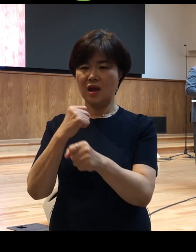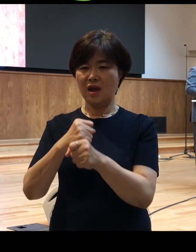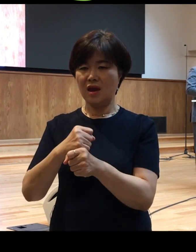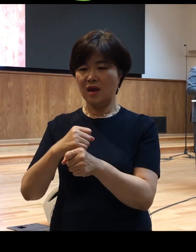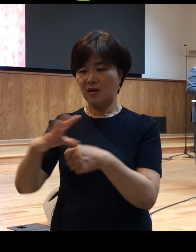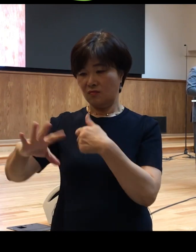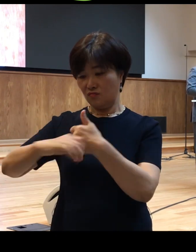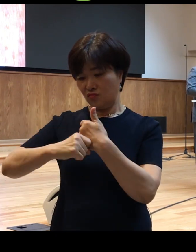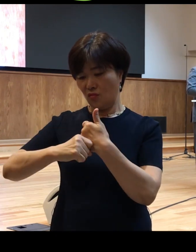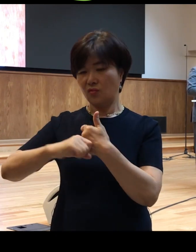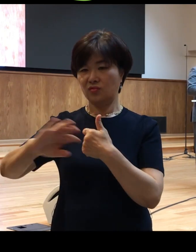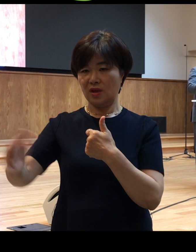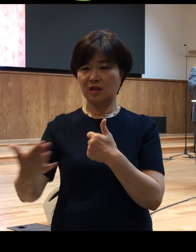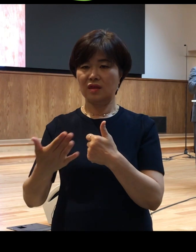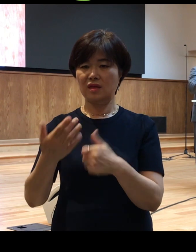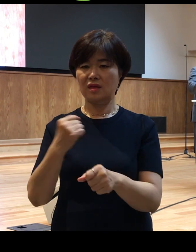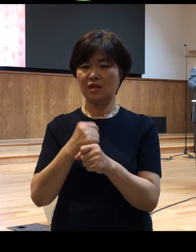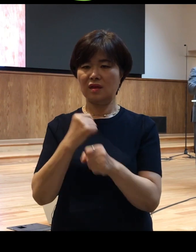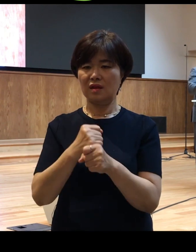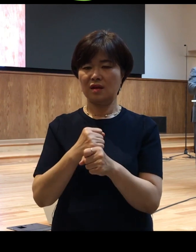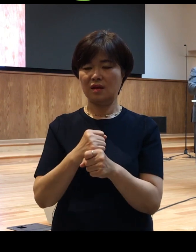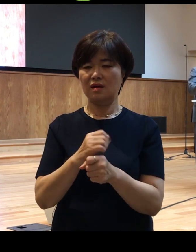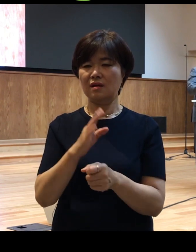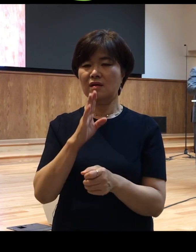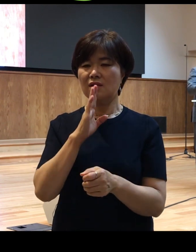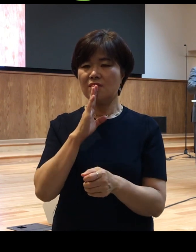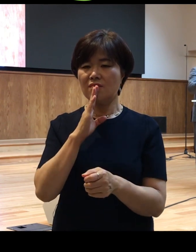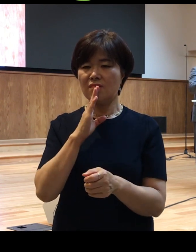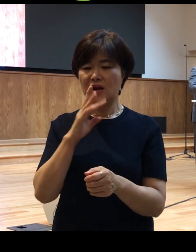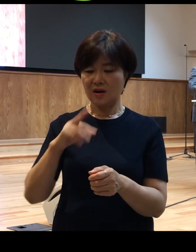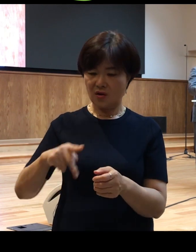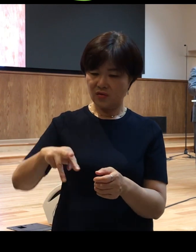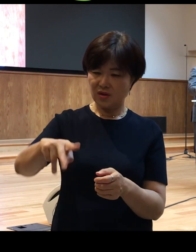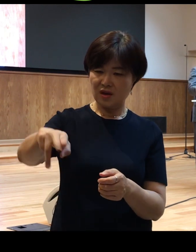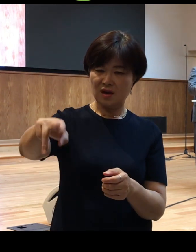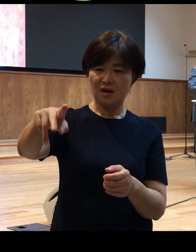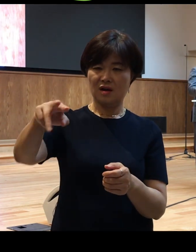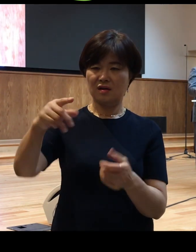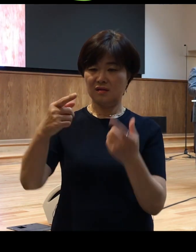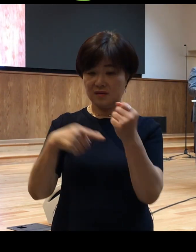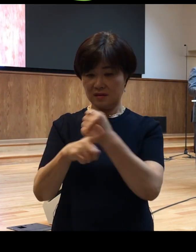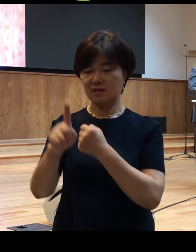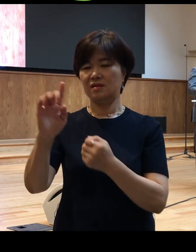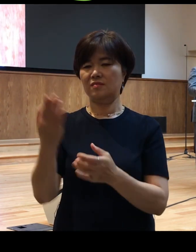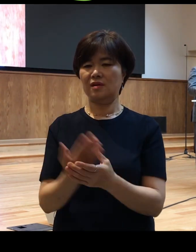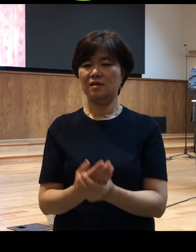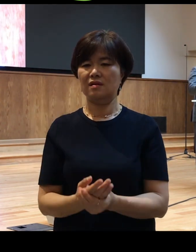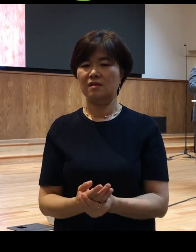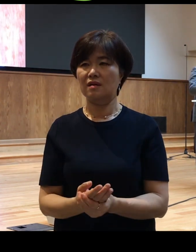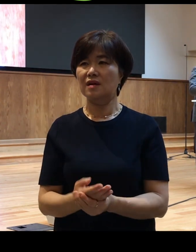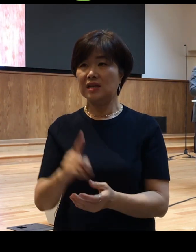의미를 가지고 있고 파테오라는 동사가 바로 걷다라고 하는 동사입니다 그럼 이 단어는 원래